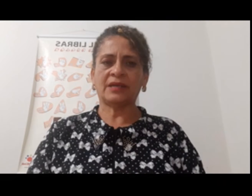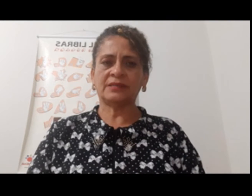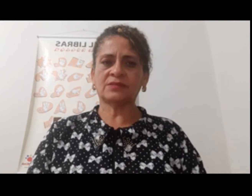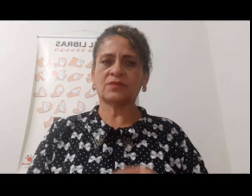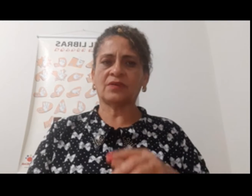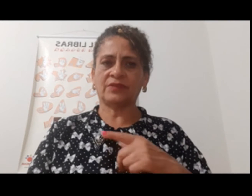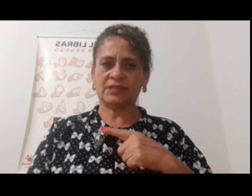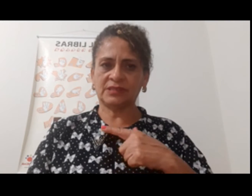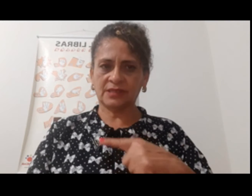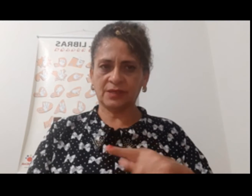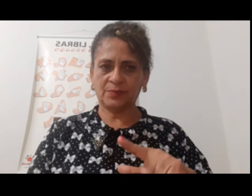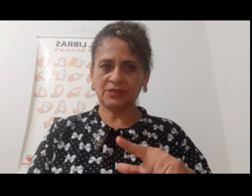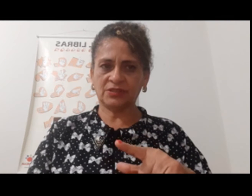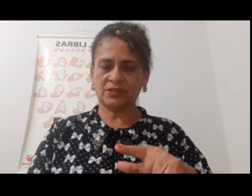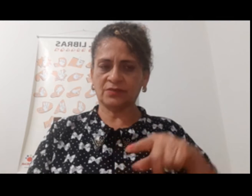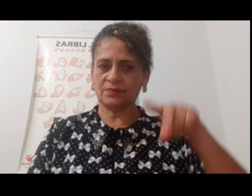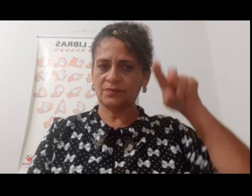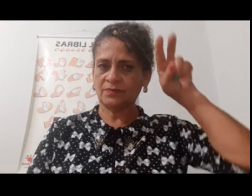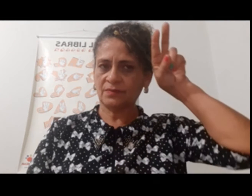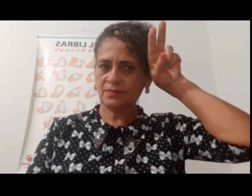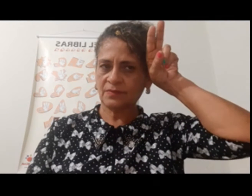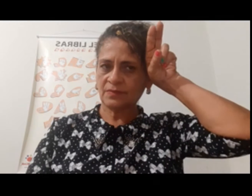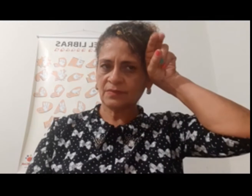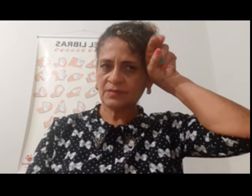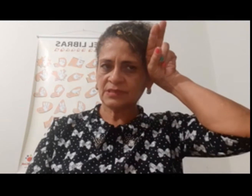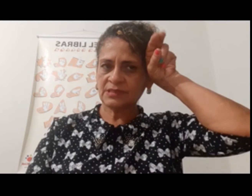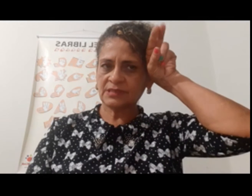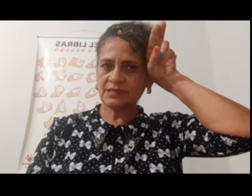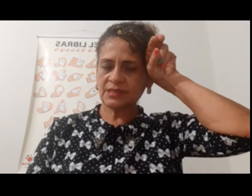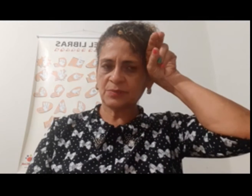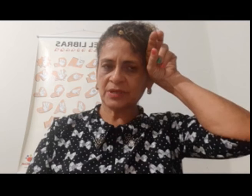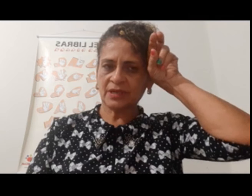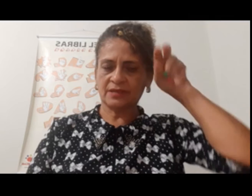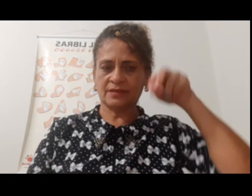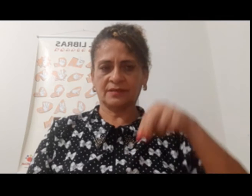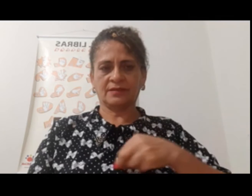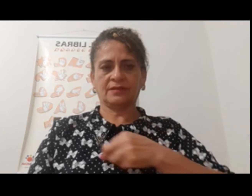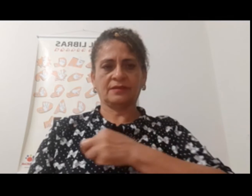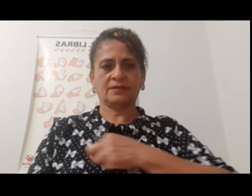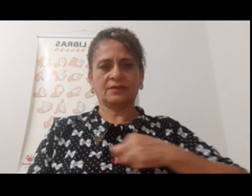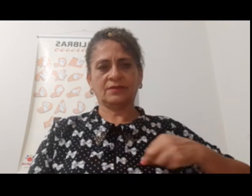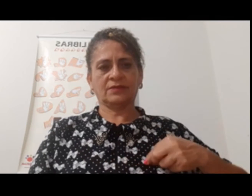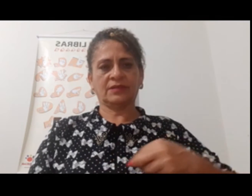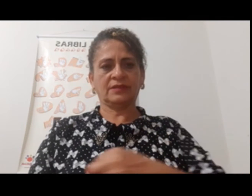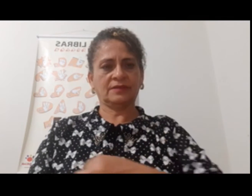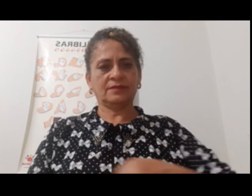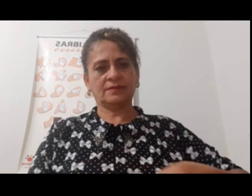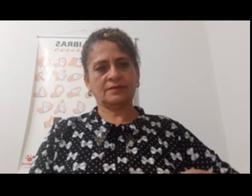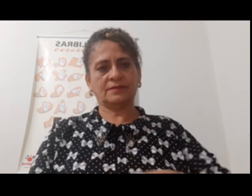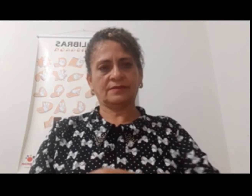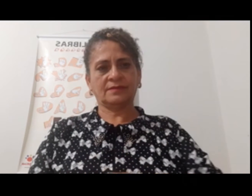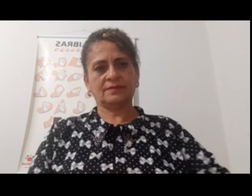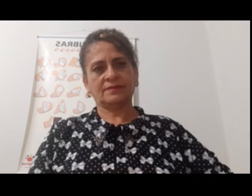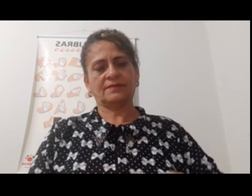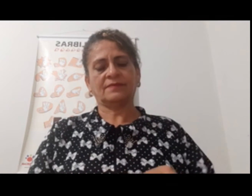Mais uma vez, repetindo. Zebra. Olhe.